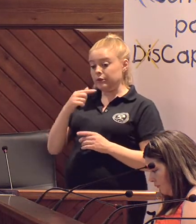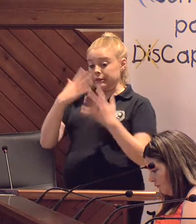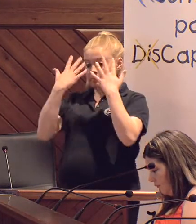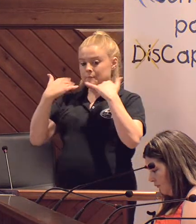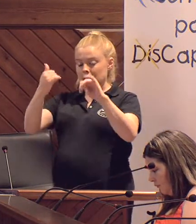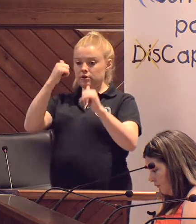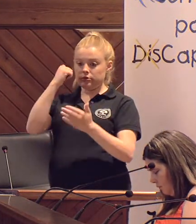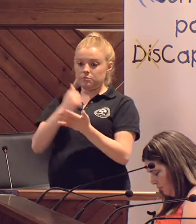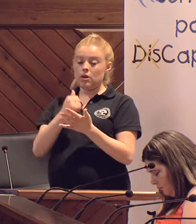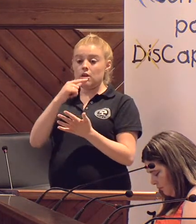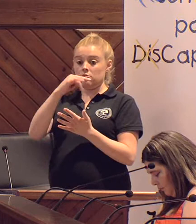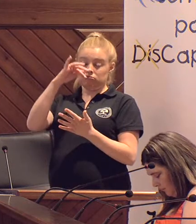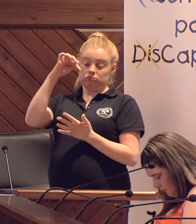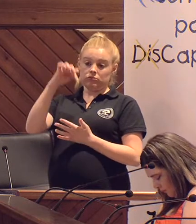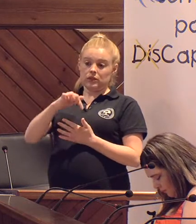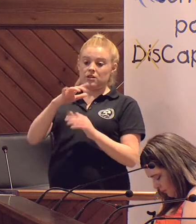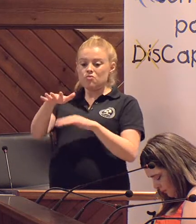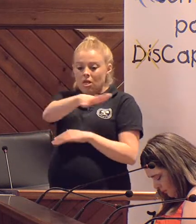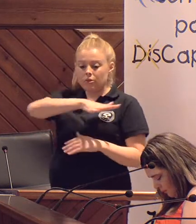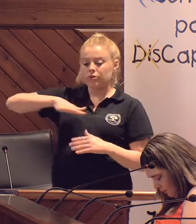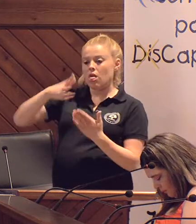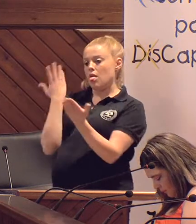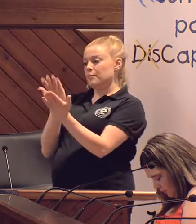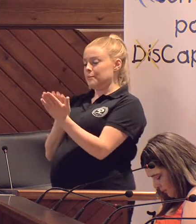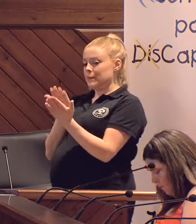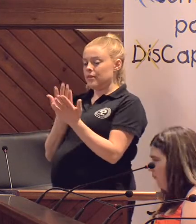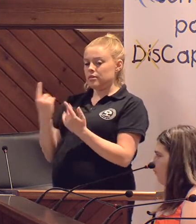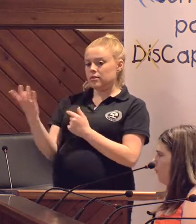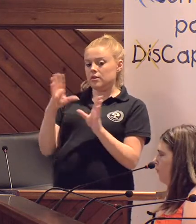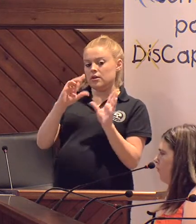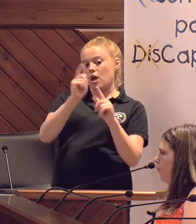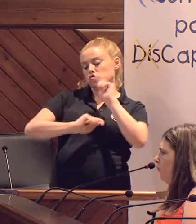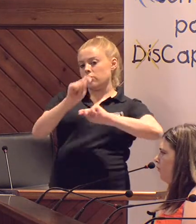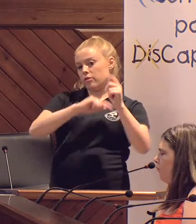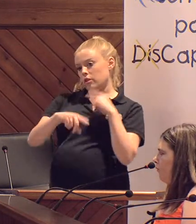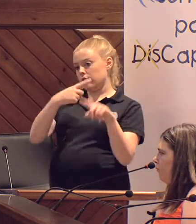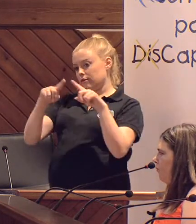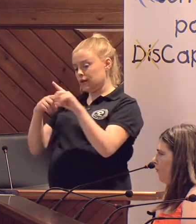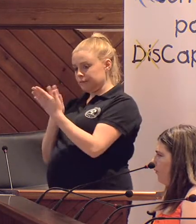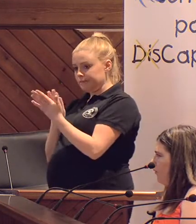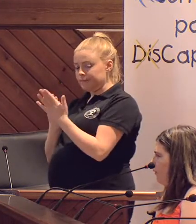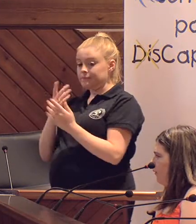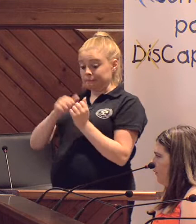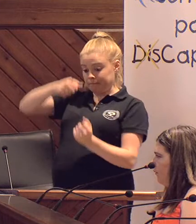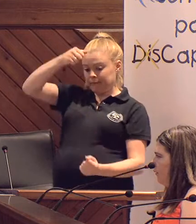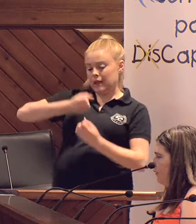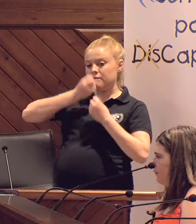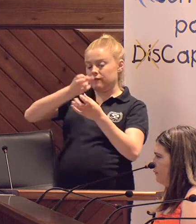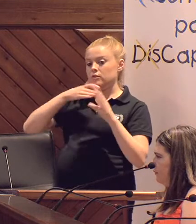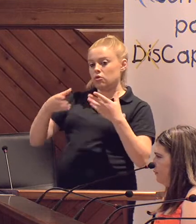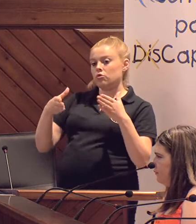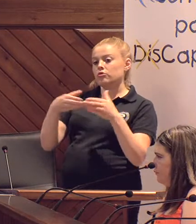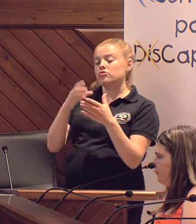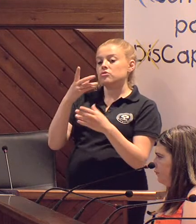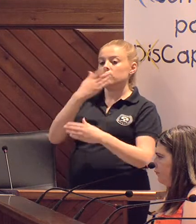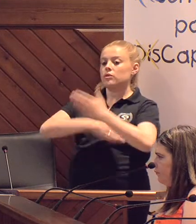simbólico con la finalidad de crear un espacio de demanda desde los diferentes colectivos. Mediante este manifiesto, el Consejo Sectorial